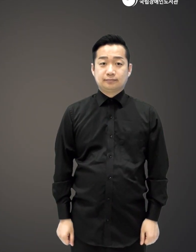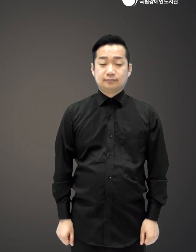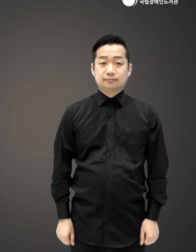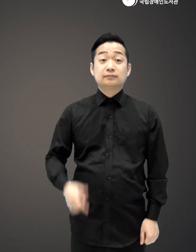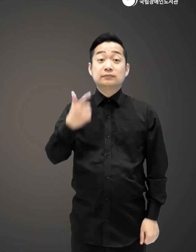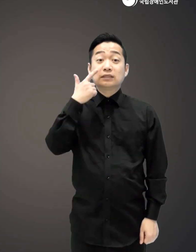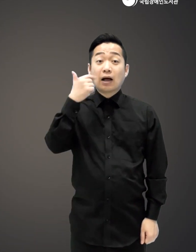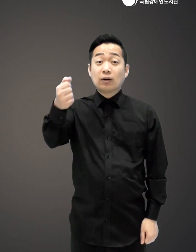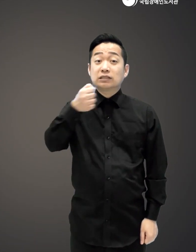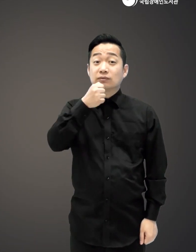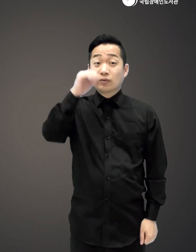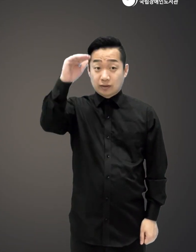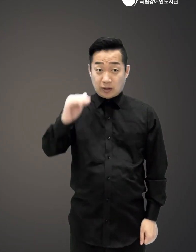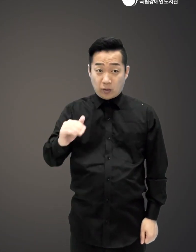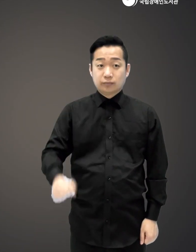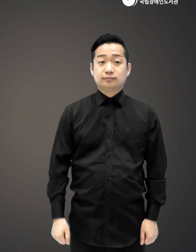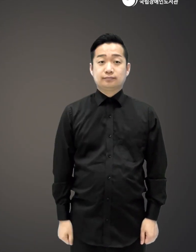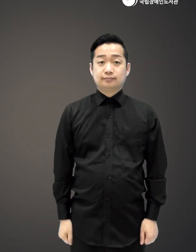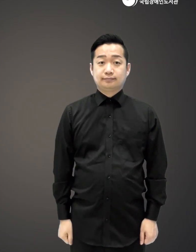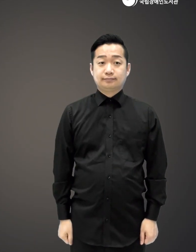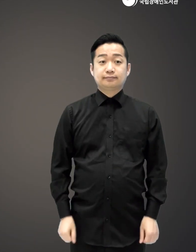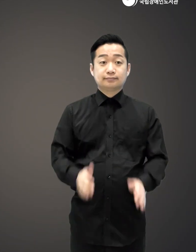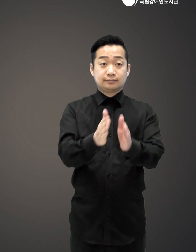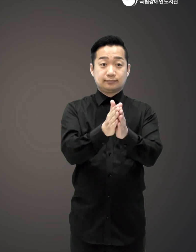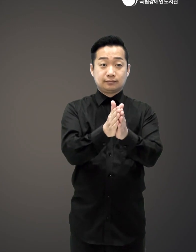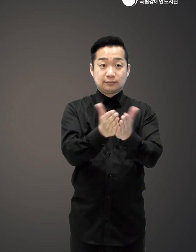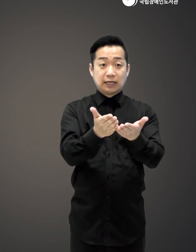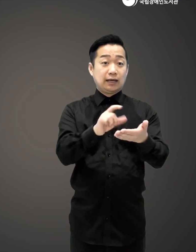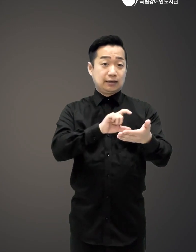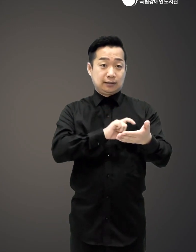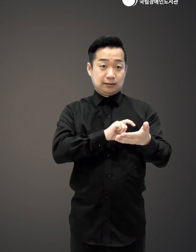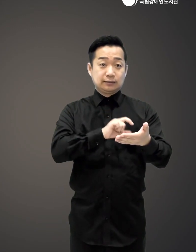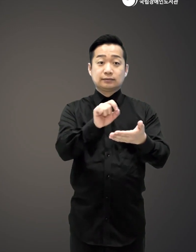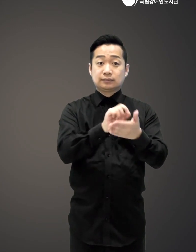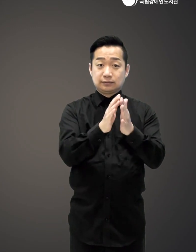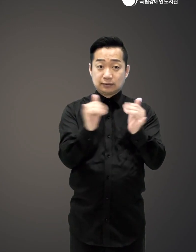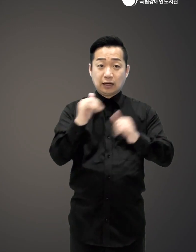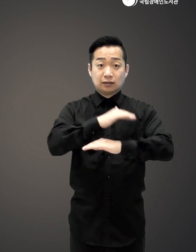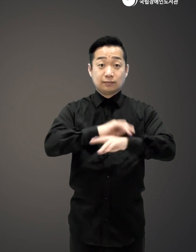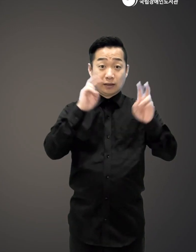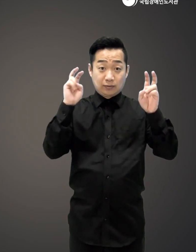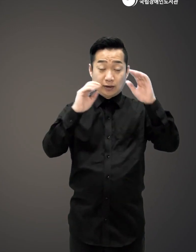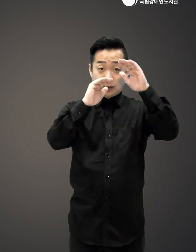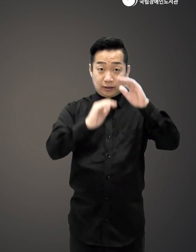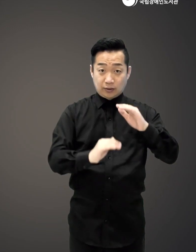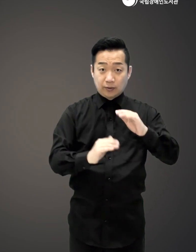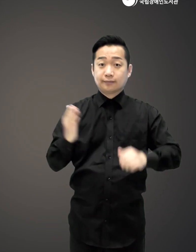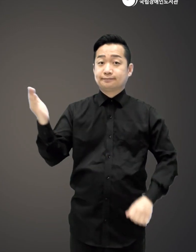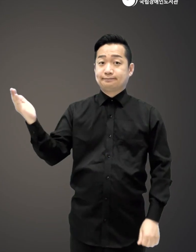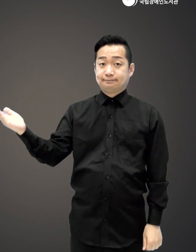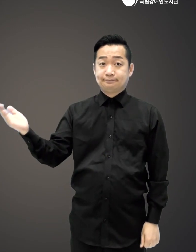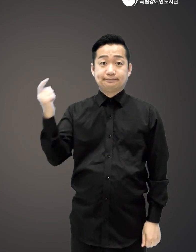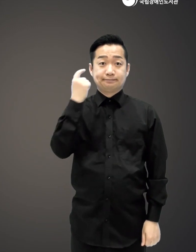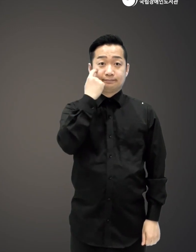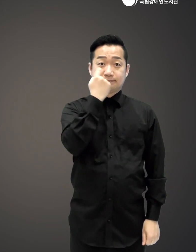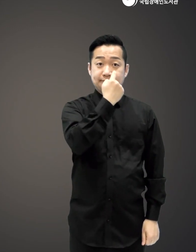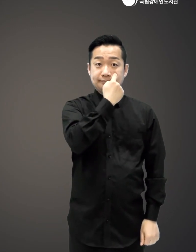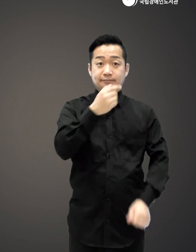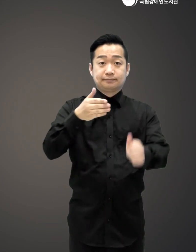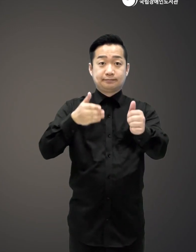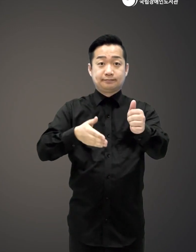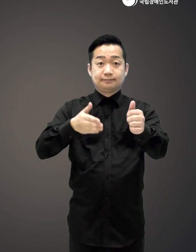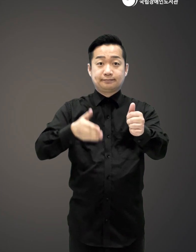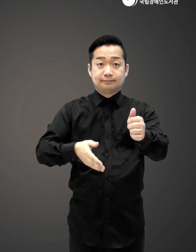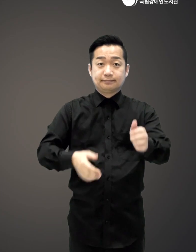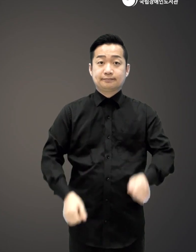아버지를 인터뷰하다 도서명 아버지는 변명하지 않는다 다만 사라질 뿐